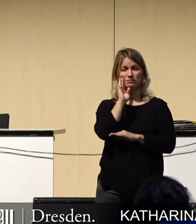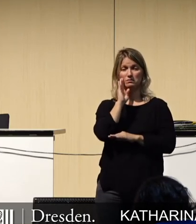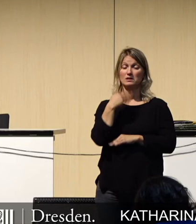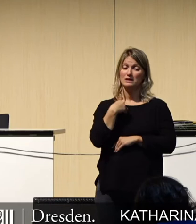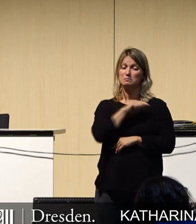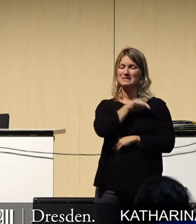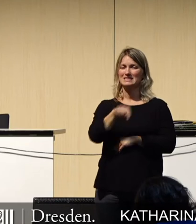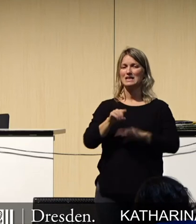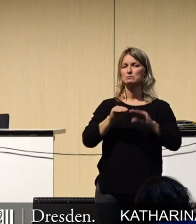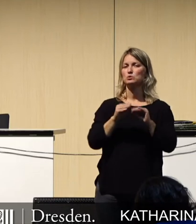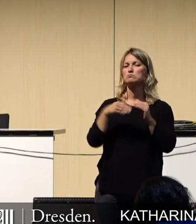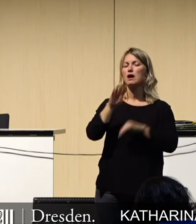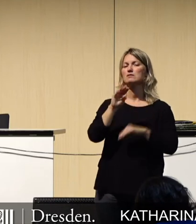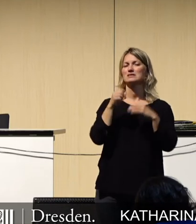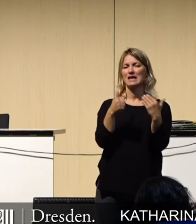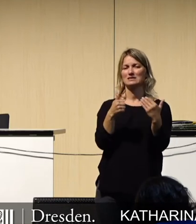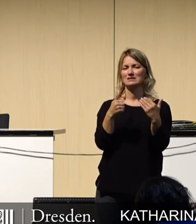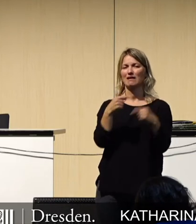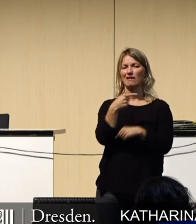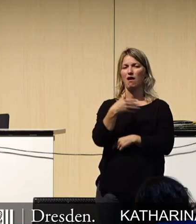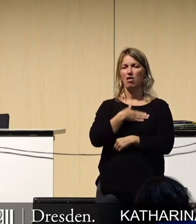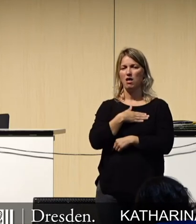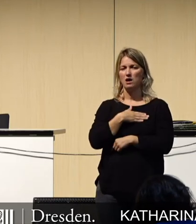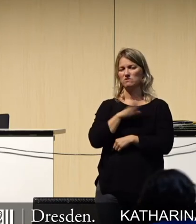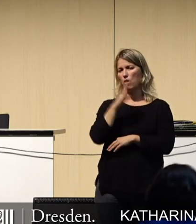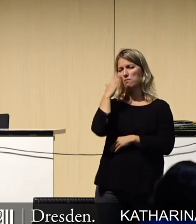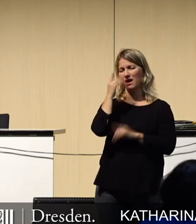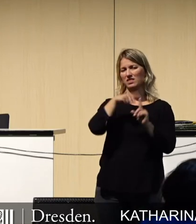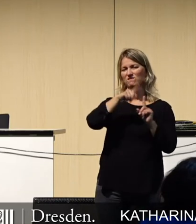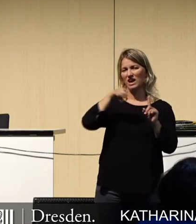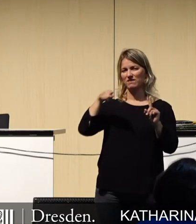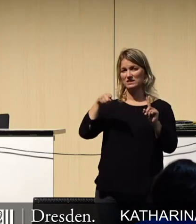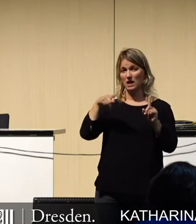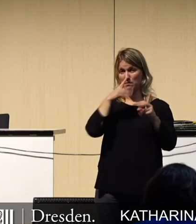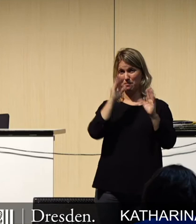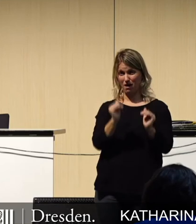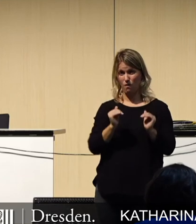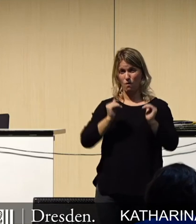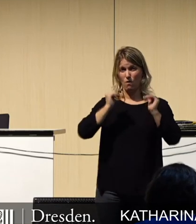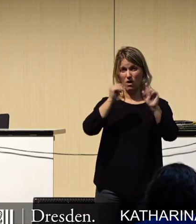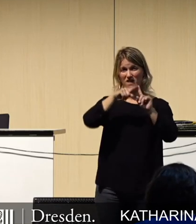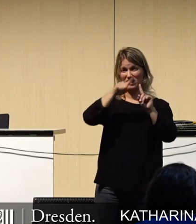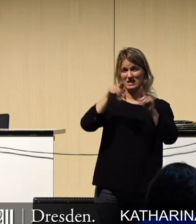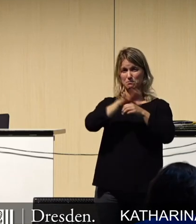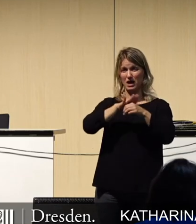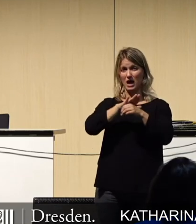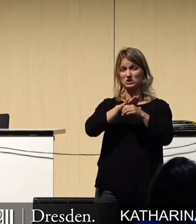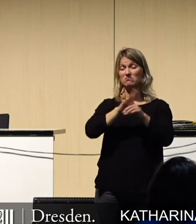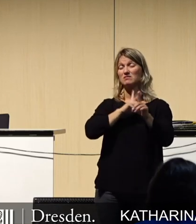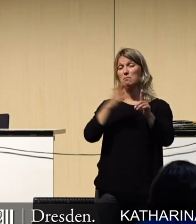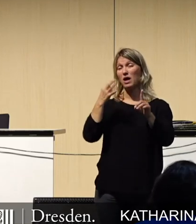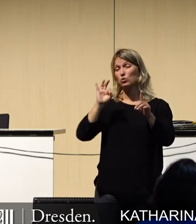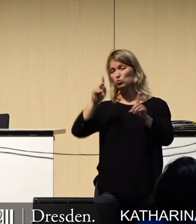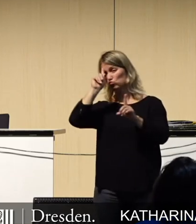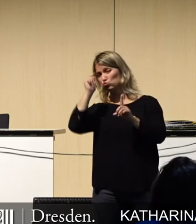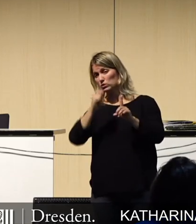Gigahertz die bereits bekannten Frequenzen. Was die höheren Frequenzbereiche angeht, braucht es Studien, die vertrauenswürdig